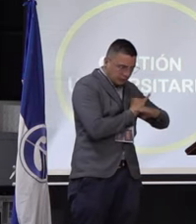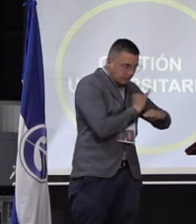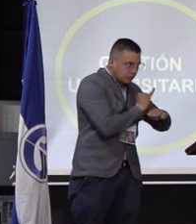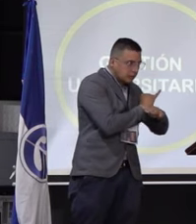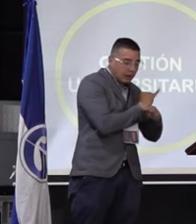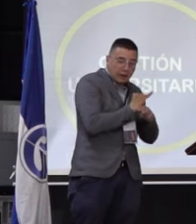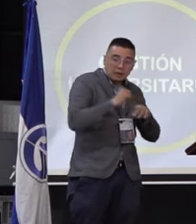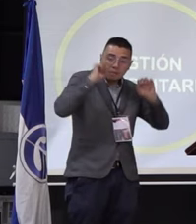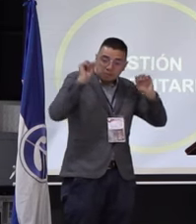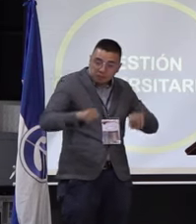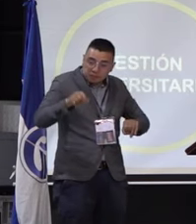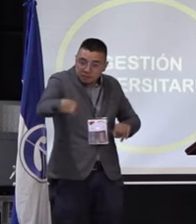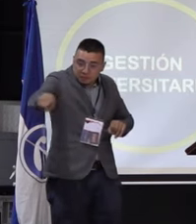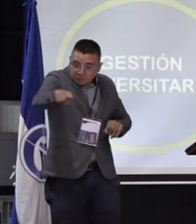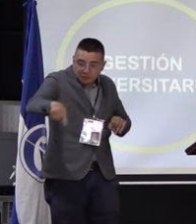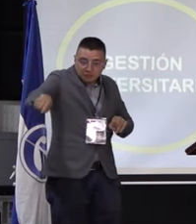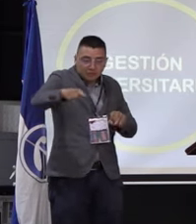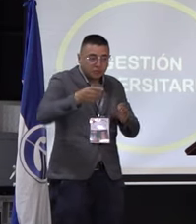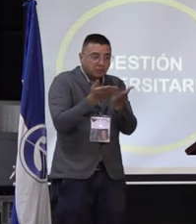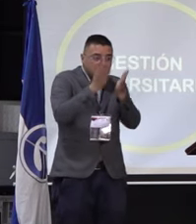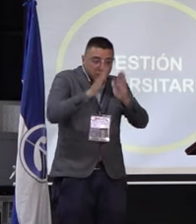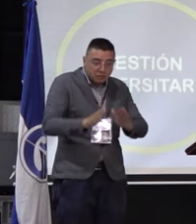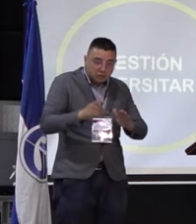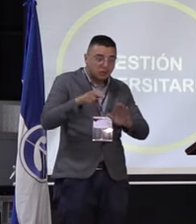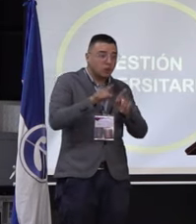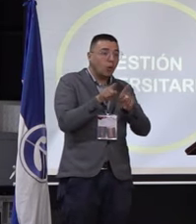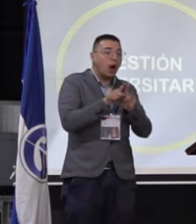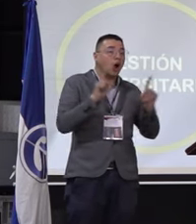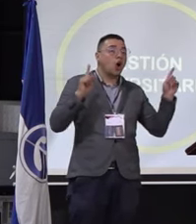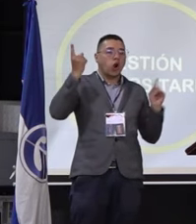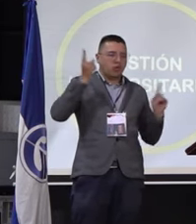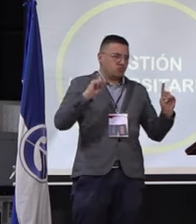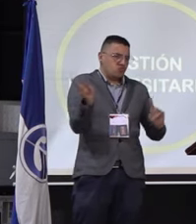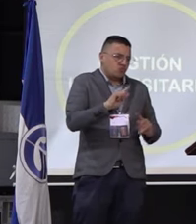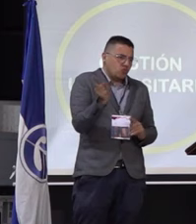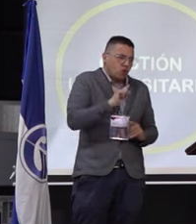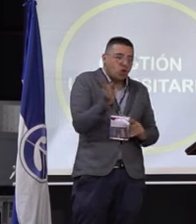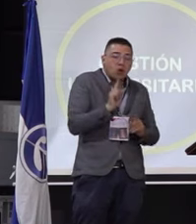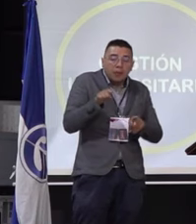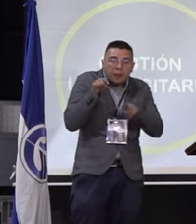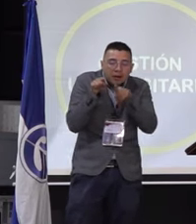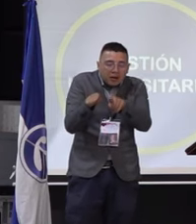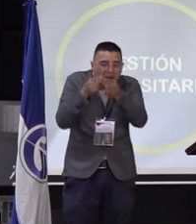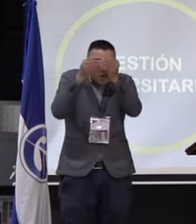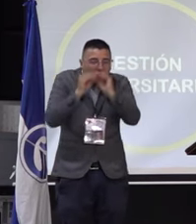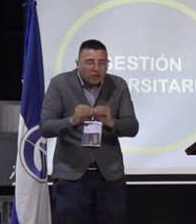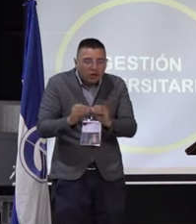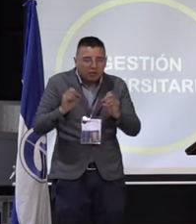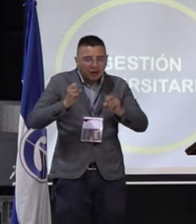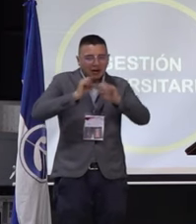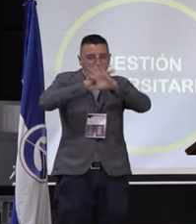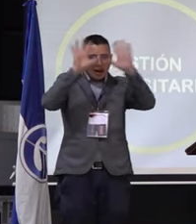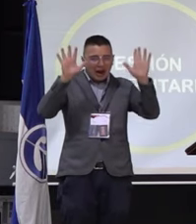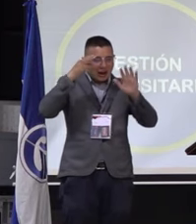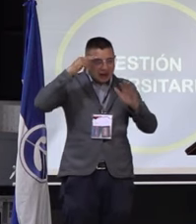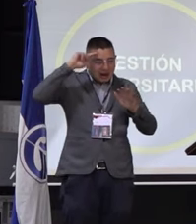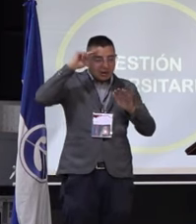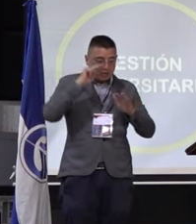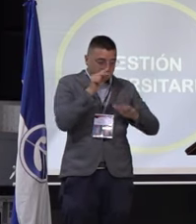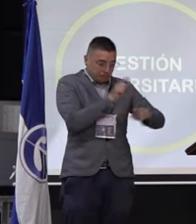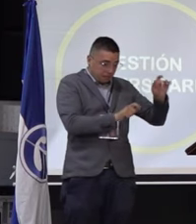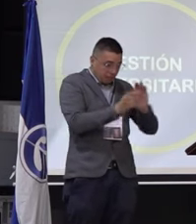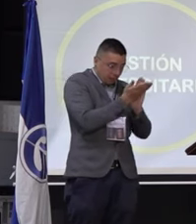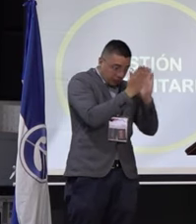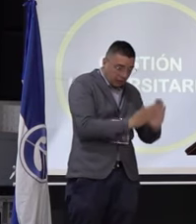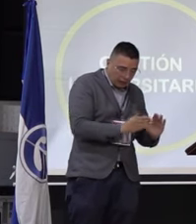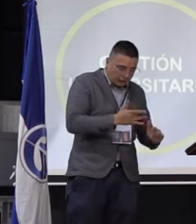permitan que los estudiantes, no estoy justificando, digamos, esas acciones, pero sí es una forma de entenderlo que permitan que los estudiantes